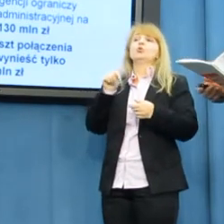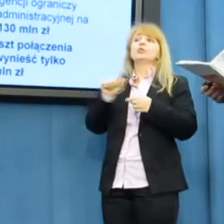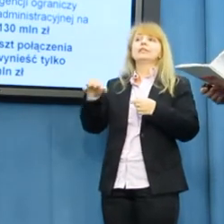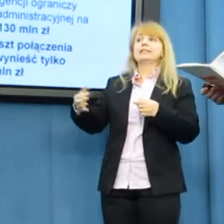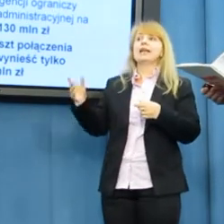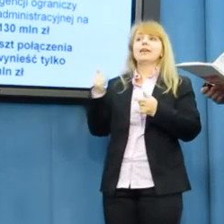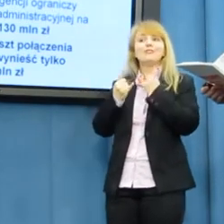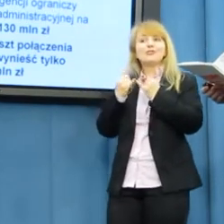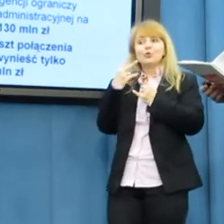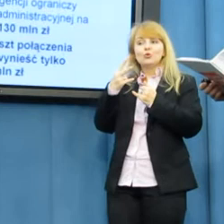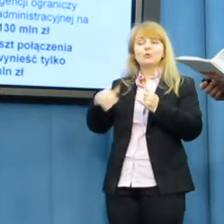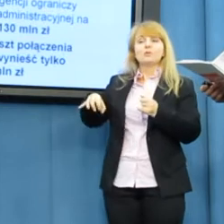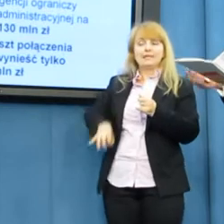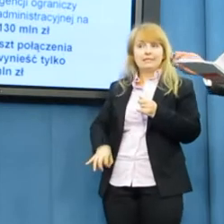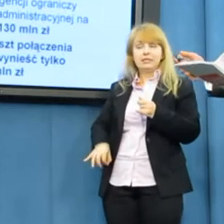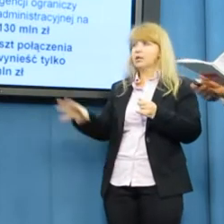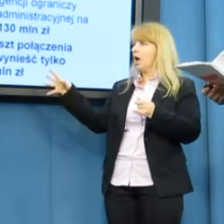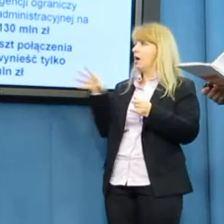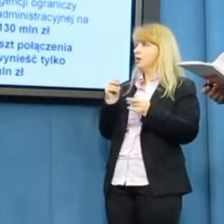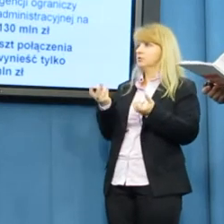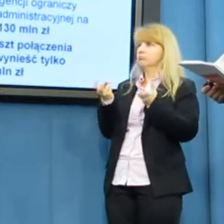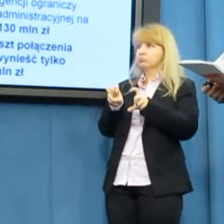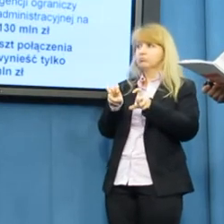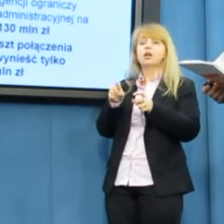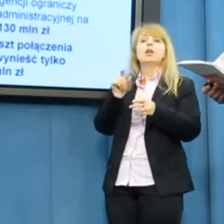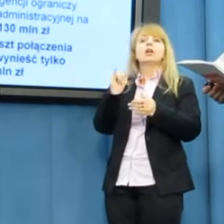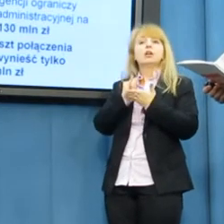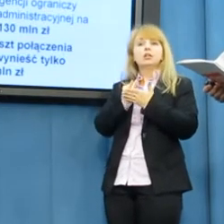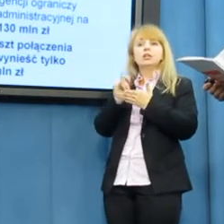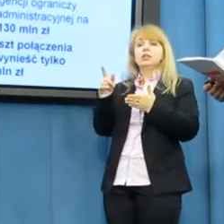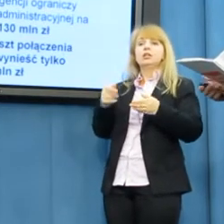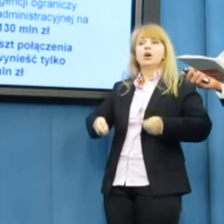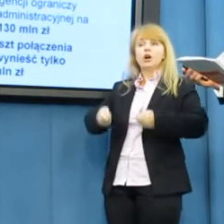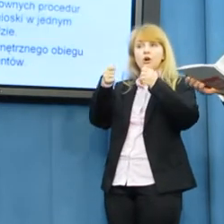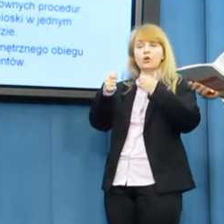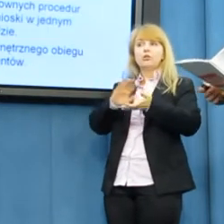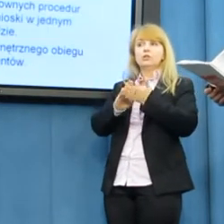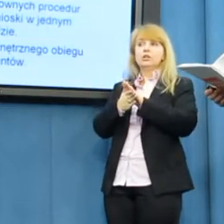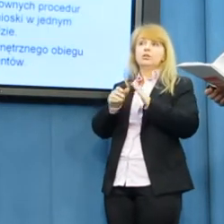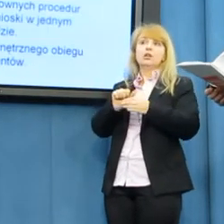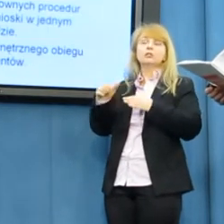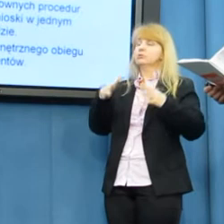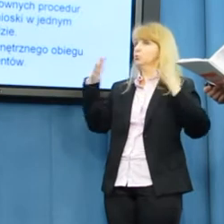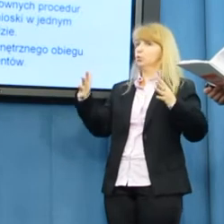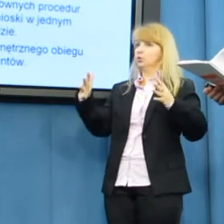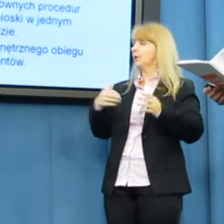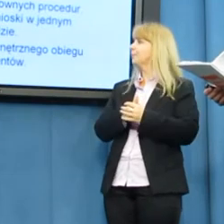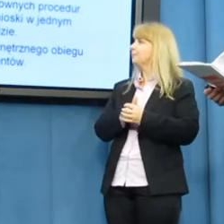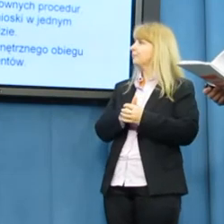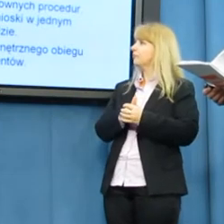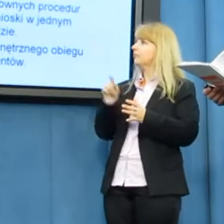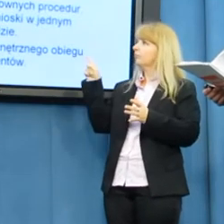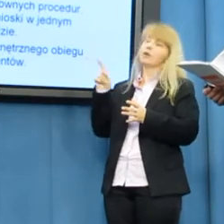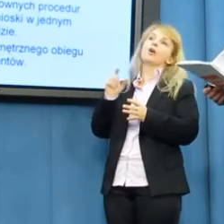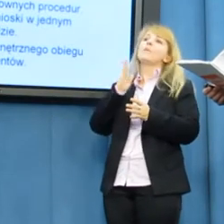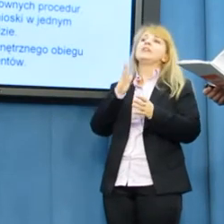zysku, jaki osiągniemy z połączenia Agencji Rynku Rolnego jest ogromna. Zmniejszy